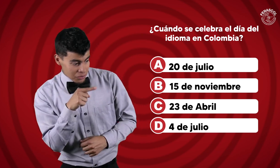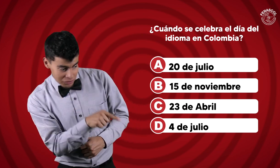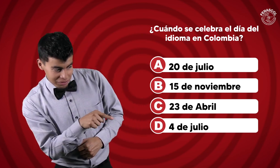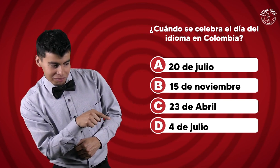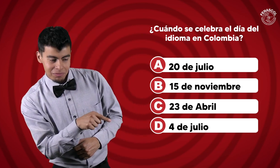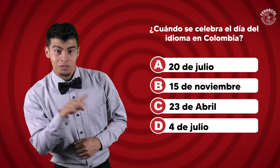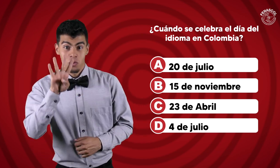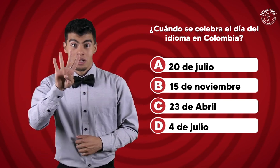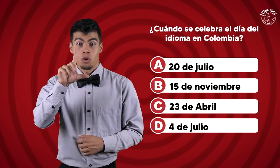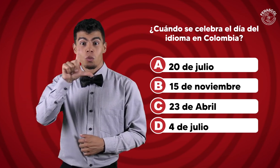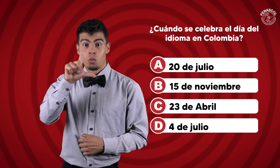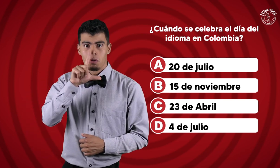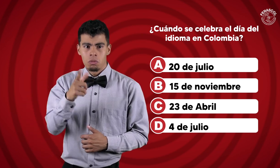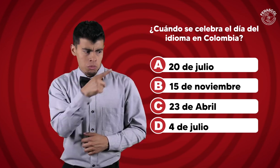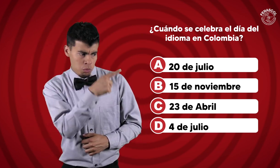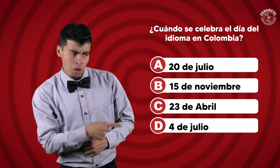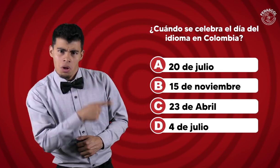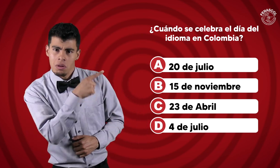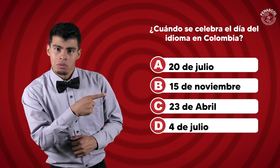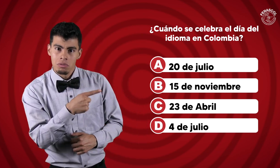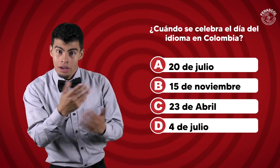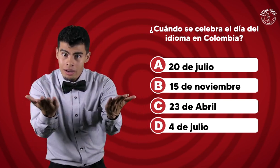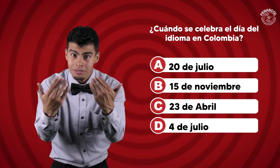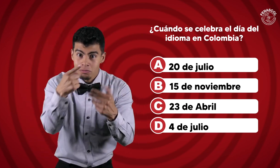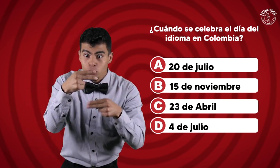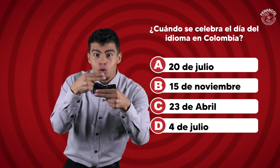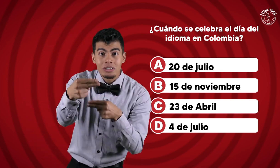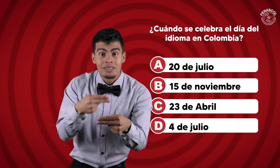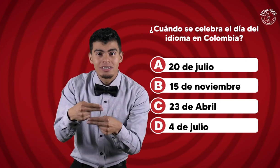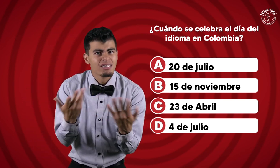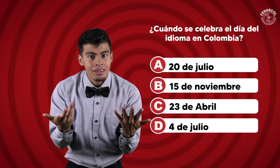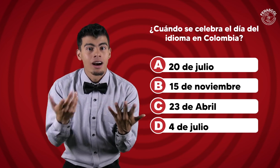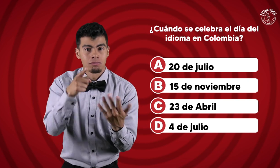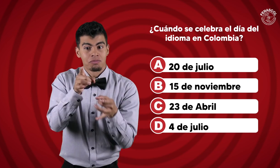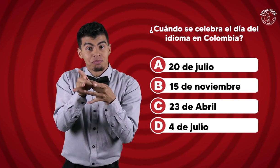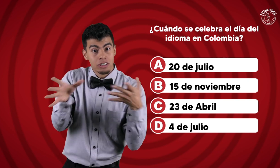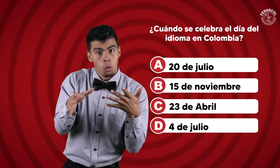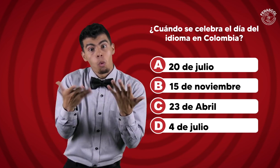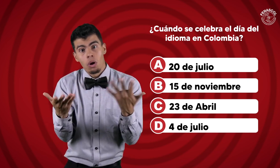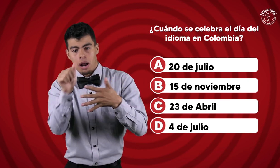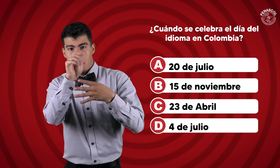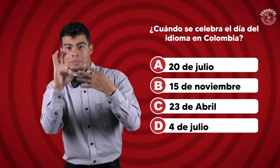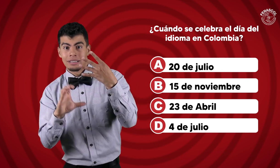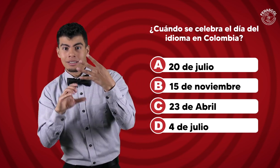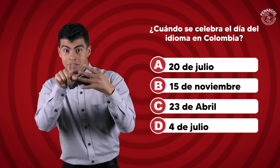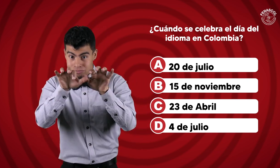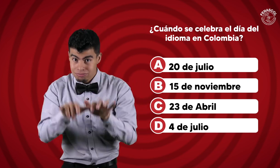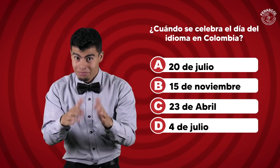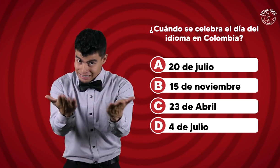4 de julio. ¿Cuál de estas opciones será? ¡Vamos! Comenten. Pueden escribir la fecha o la